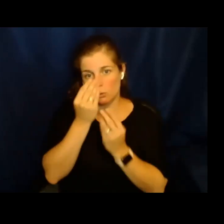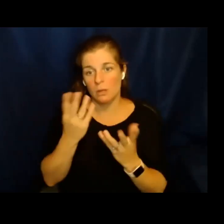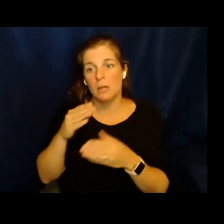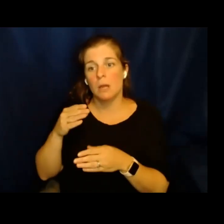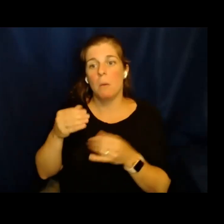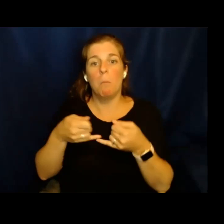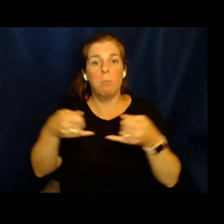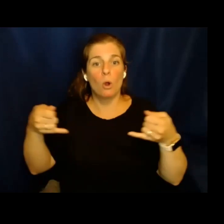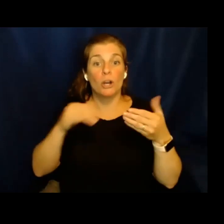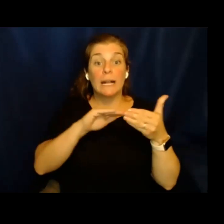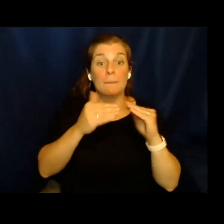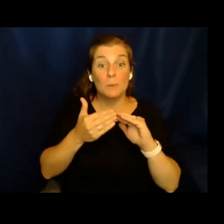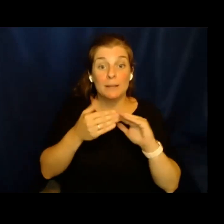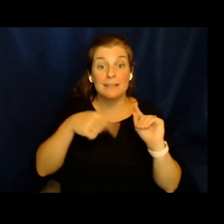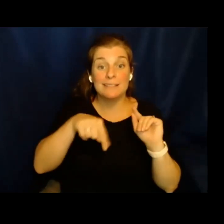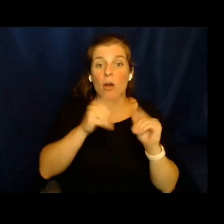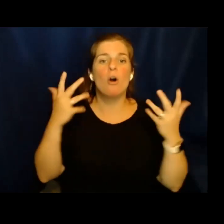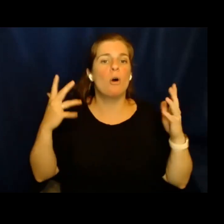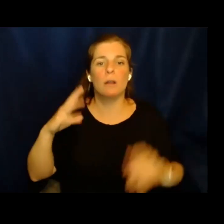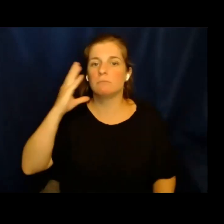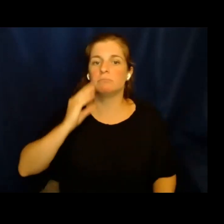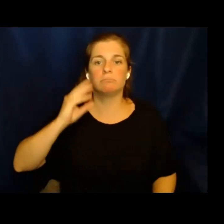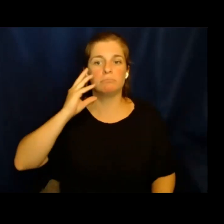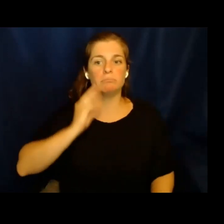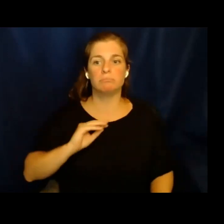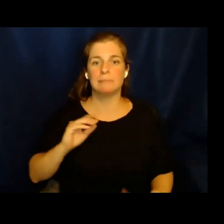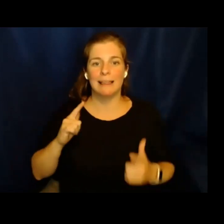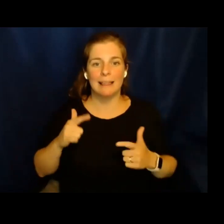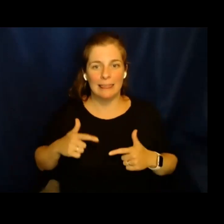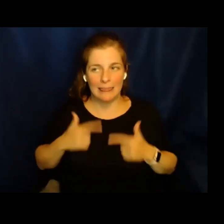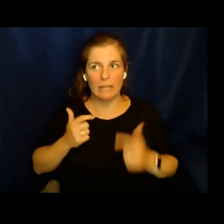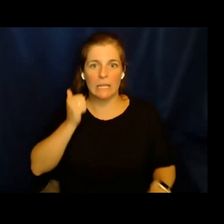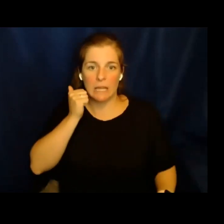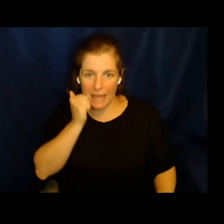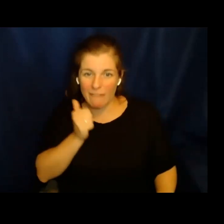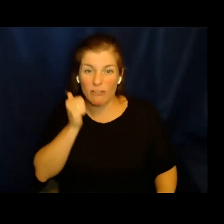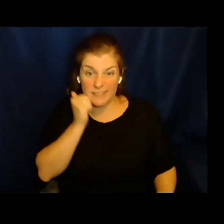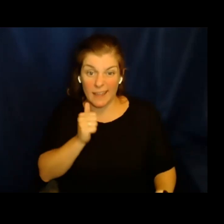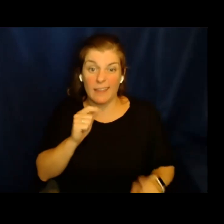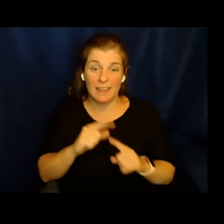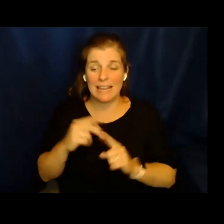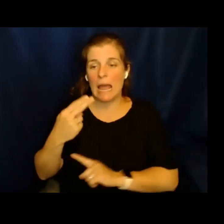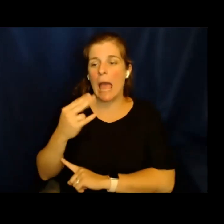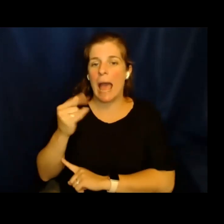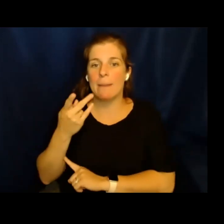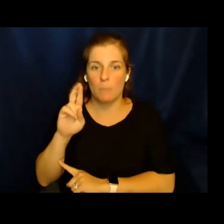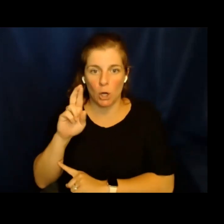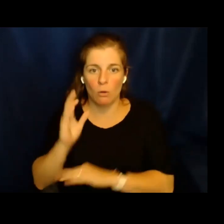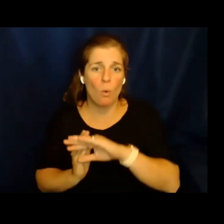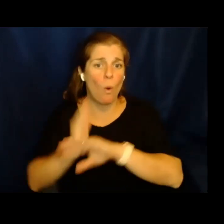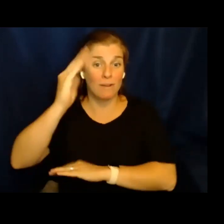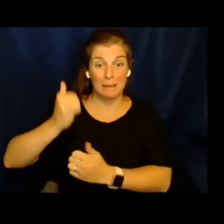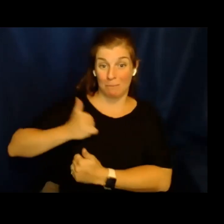las comunidades fronterizas ya tienen la experiencia de vivir